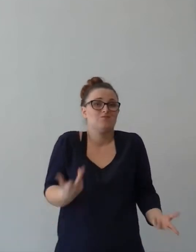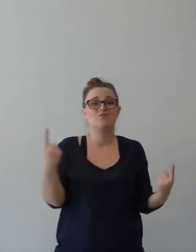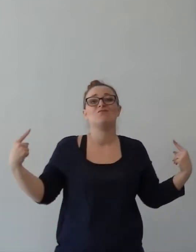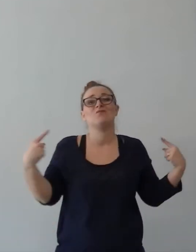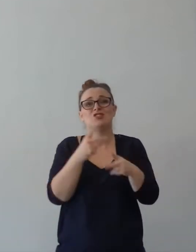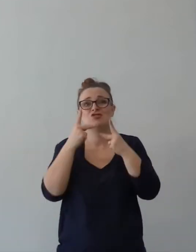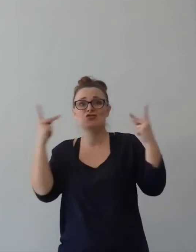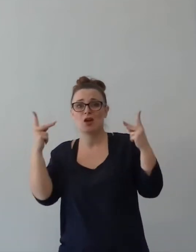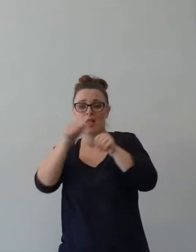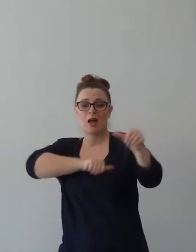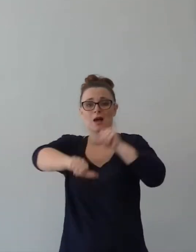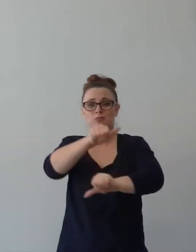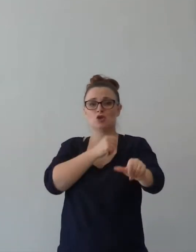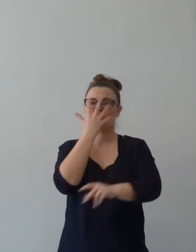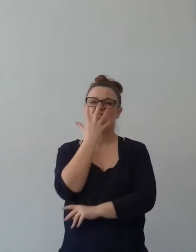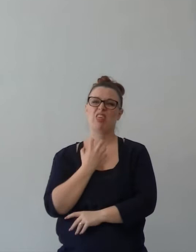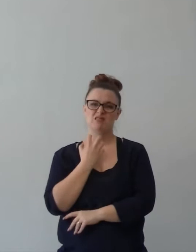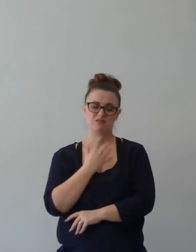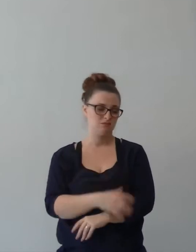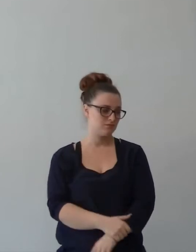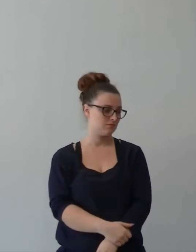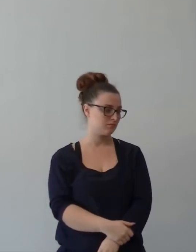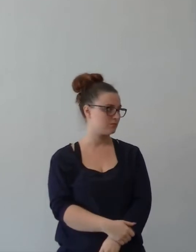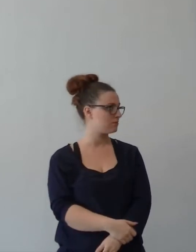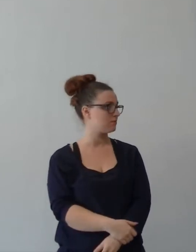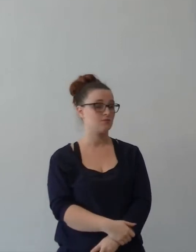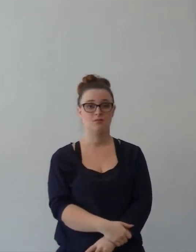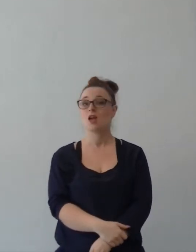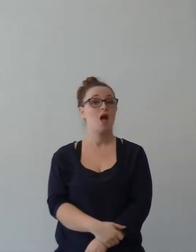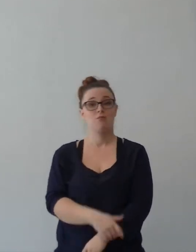e nessuno vuole entrare in un posto dove si è entrato.